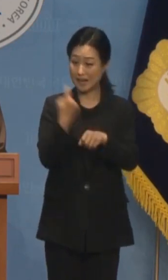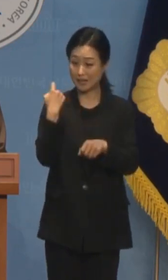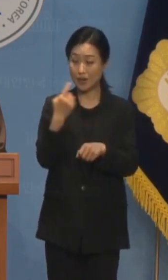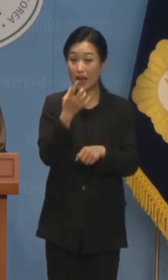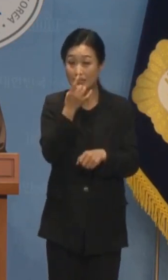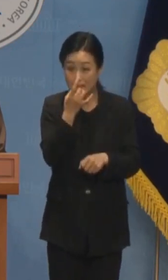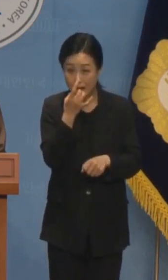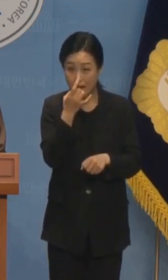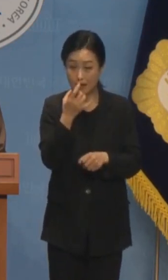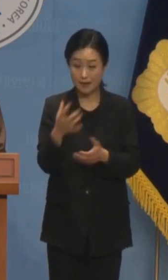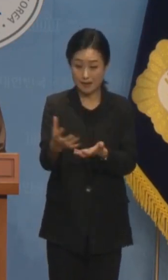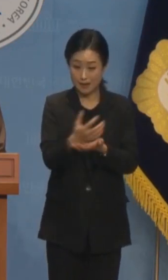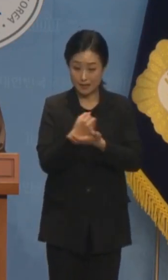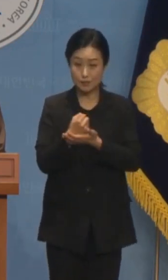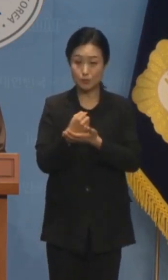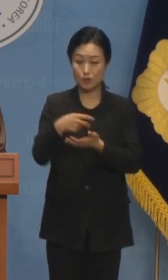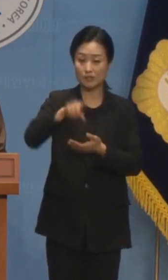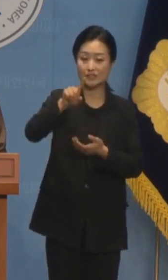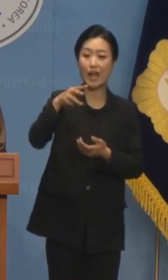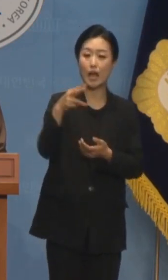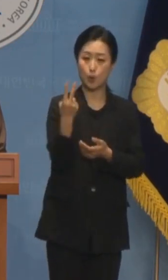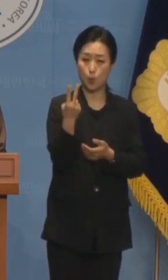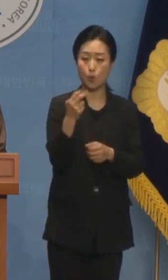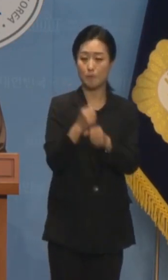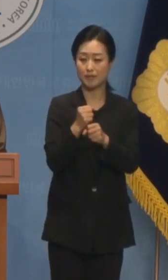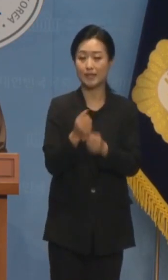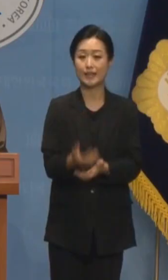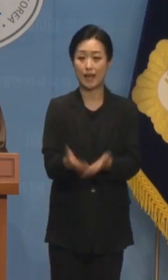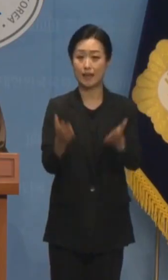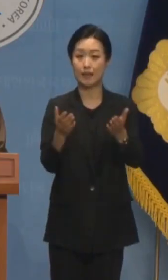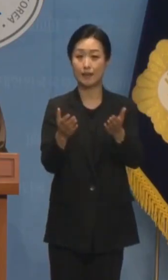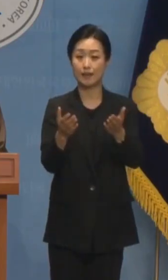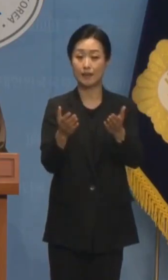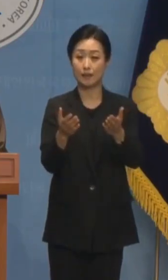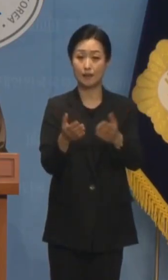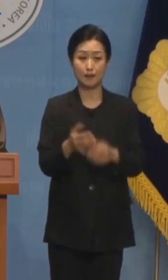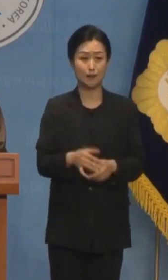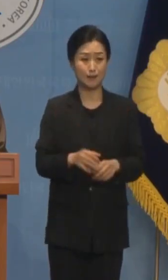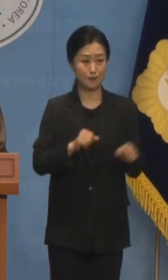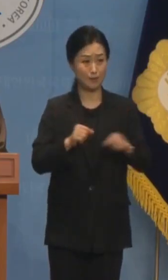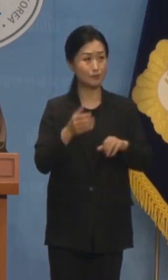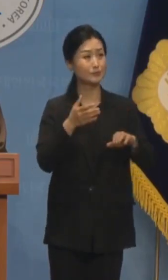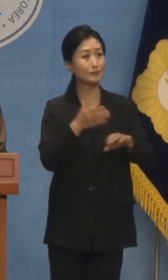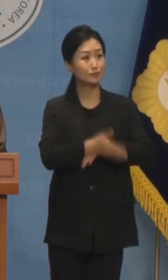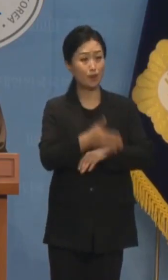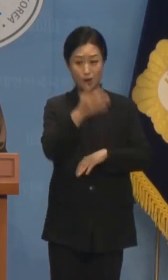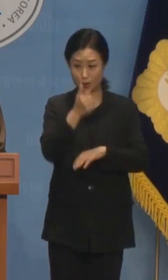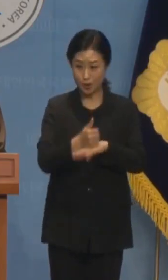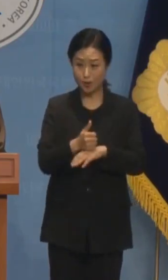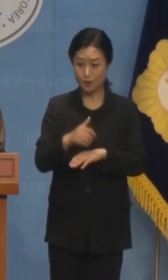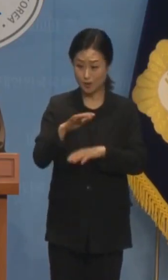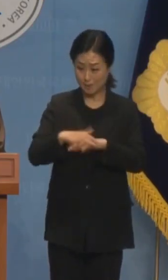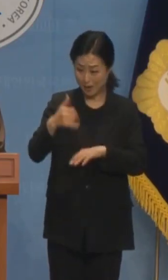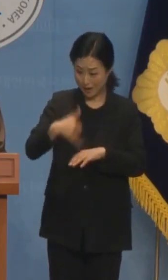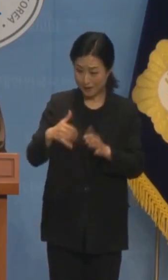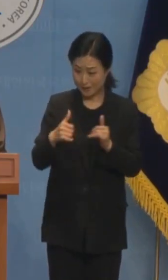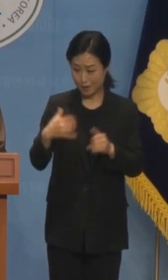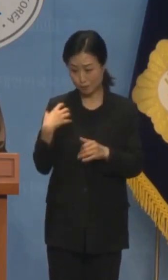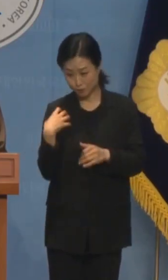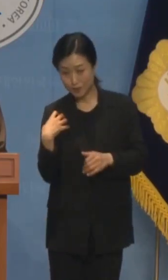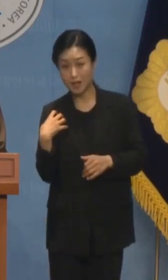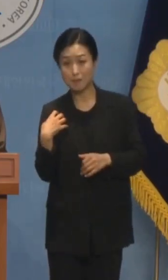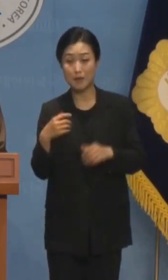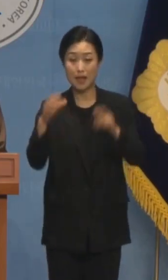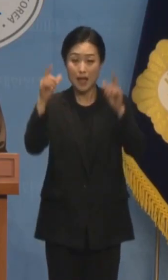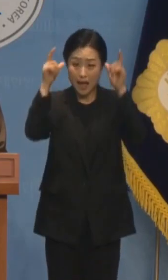처분하겠다는 극약 처방까지 등장했습니다 늑장대처로 농가 부담만 키운 꼴입니다 한우